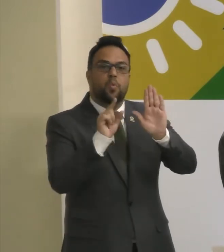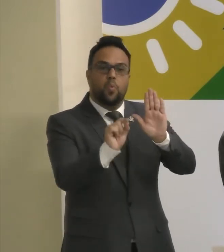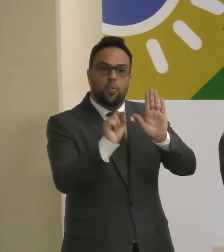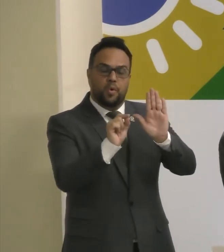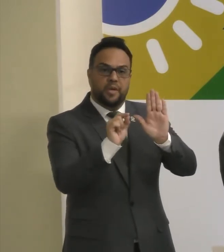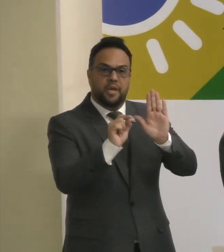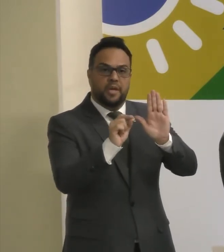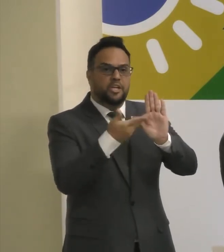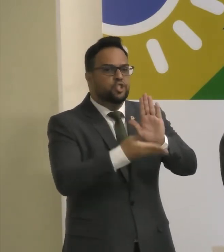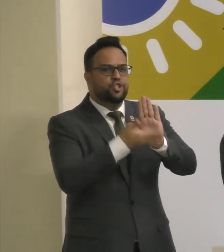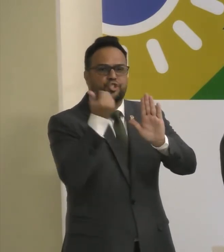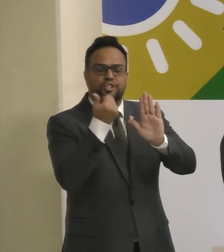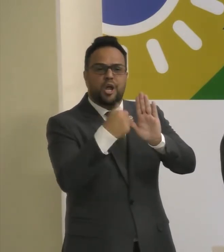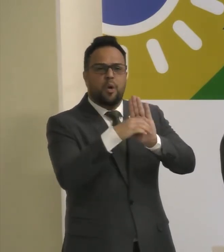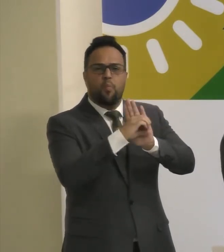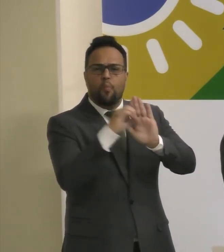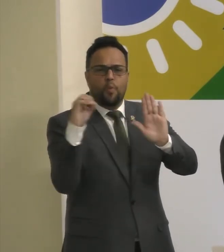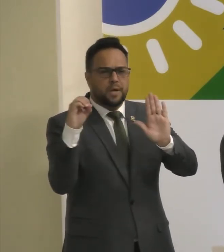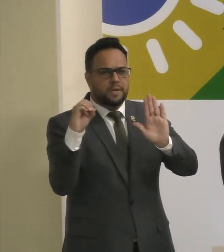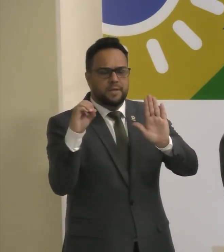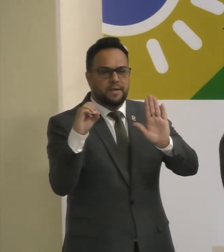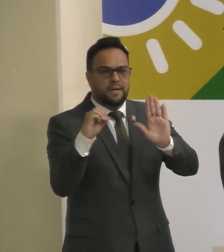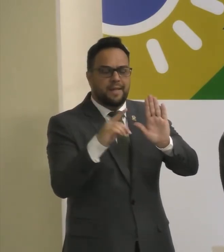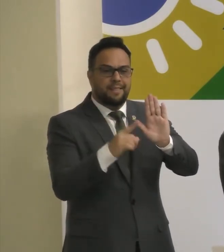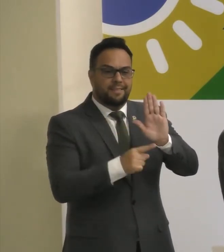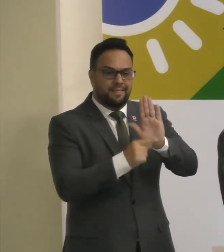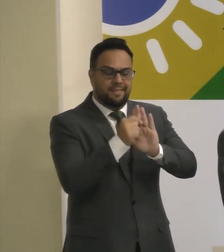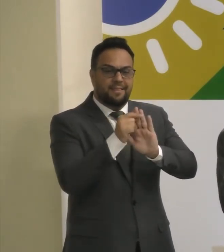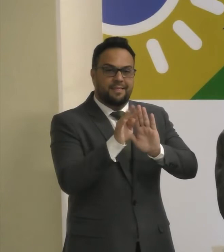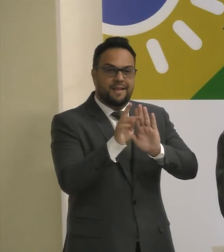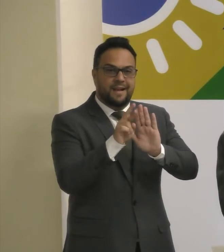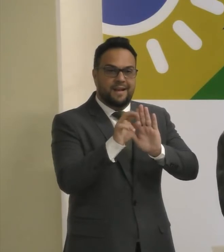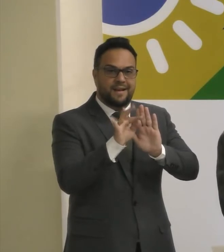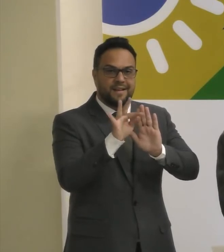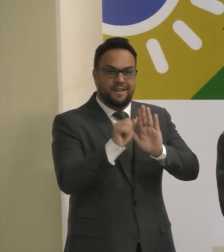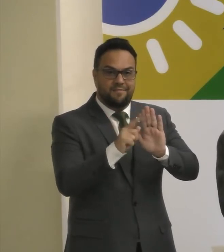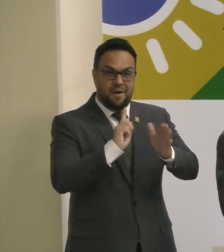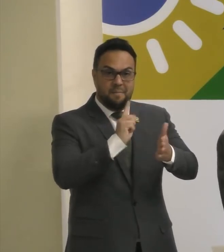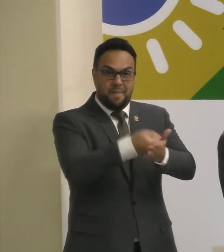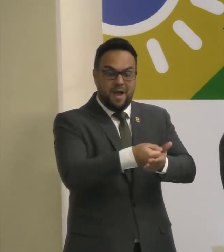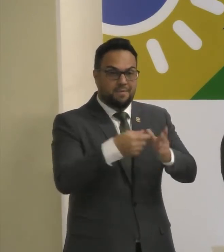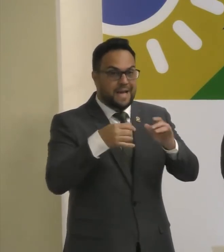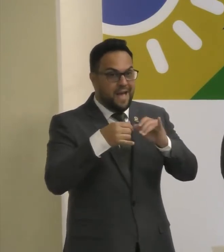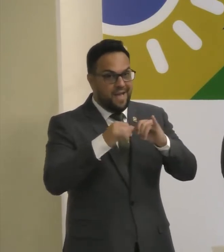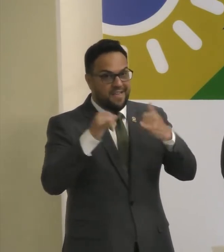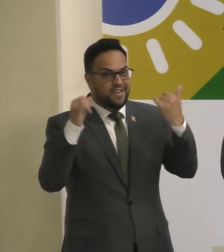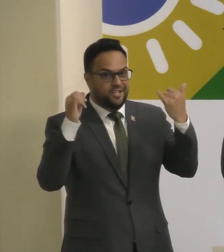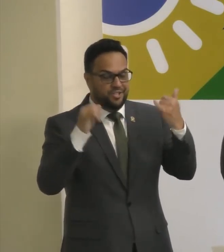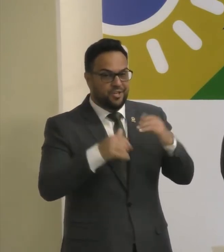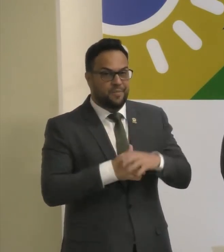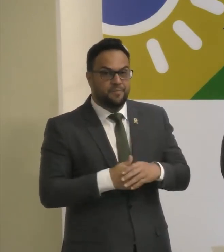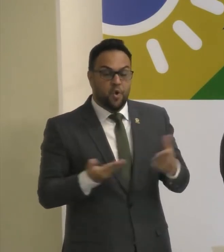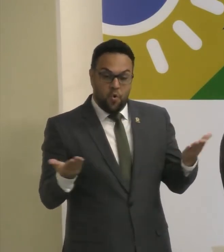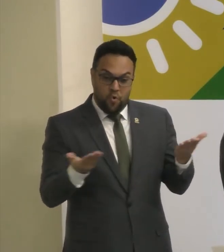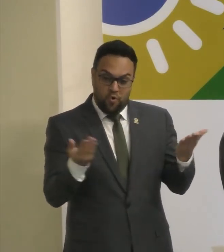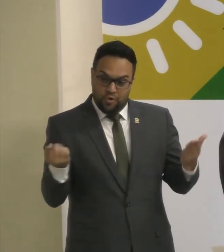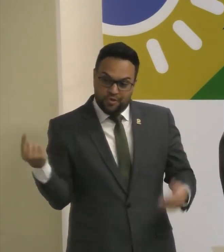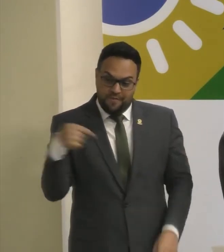a tarifa social do pagamento da conta de luz. E hoje nós estamos aqui